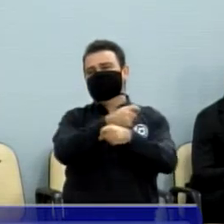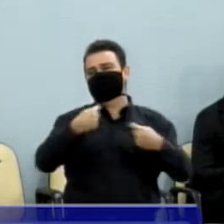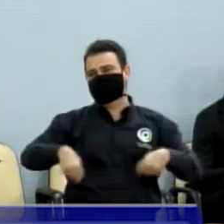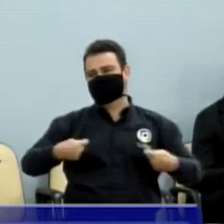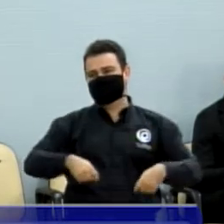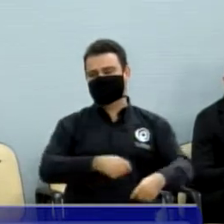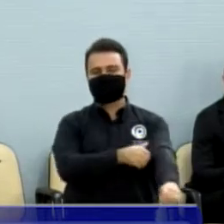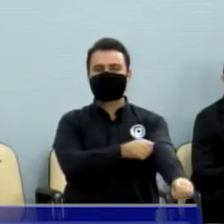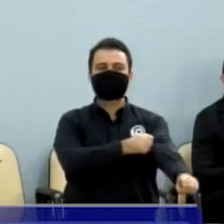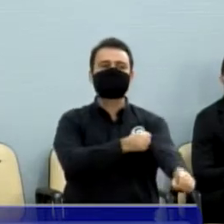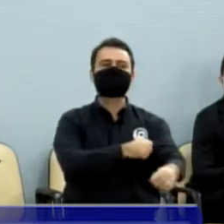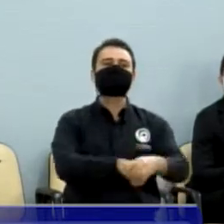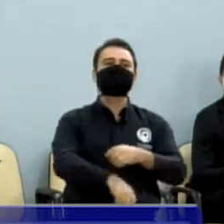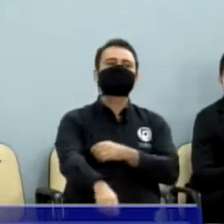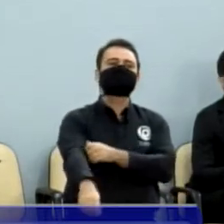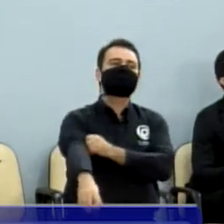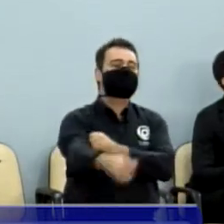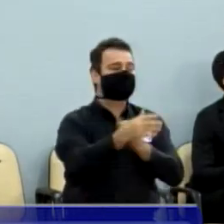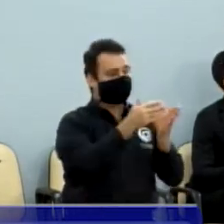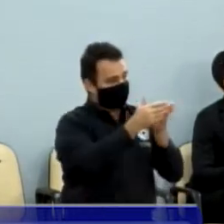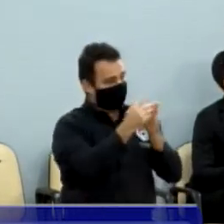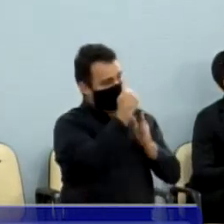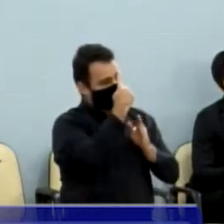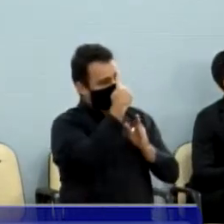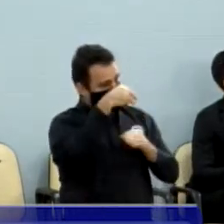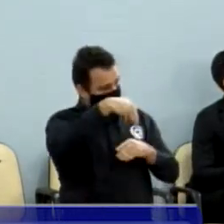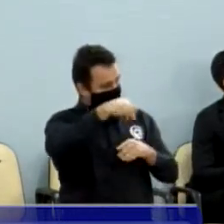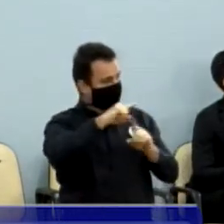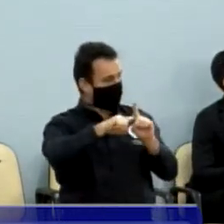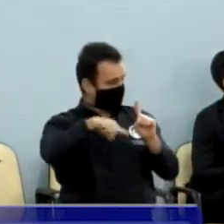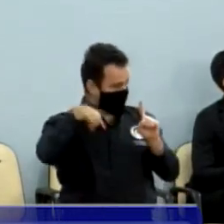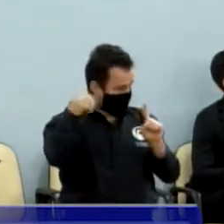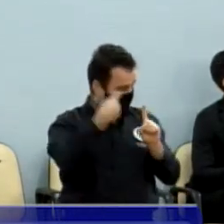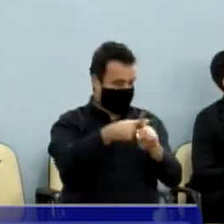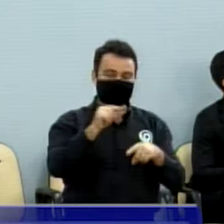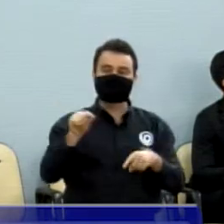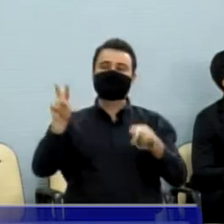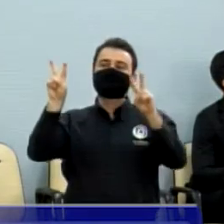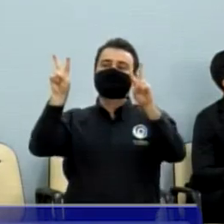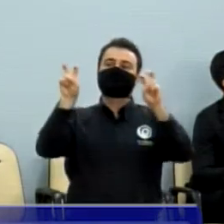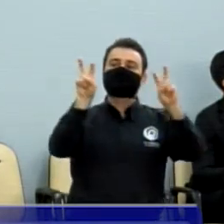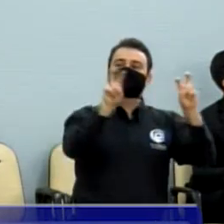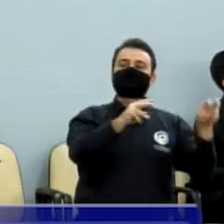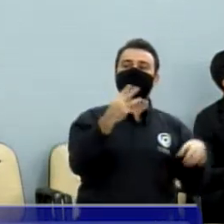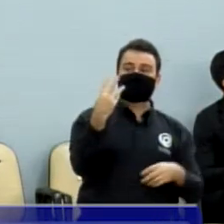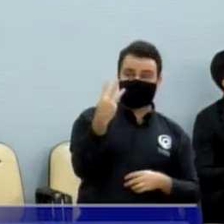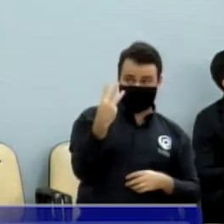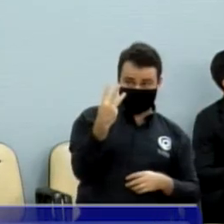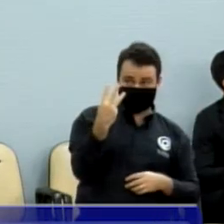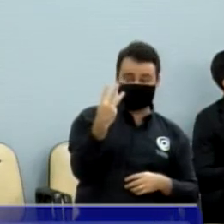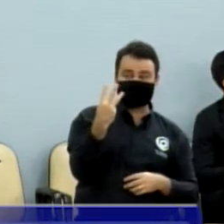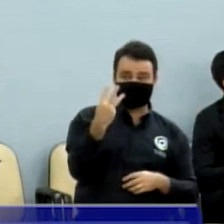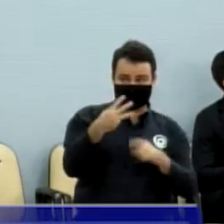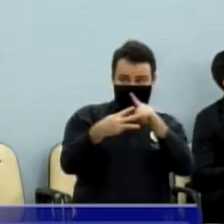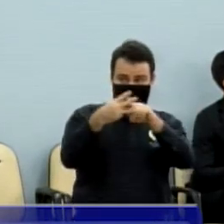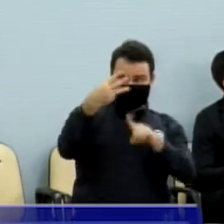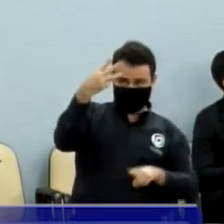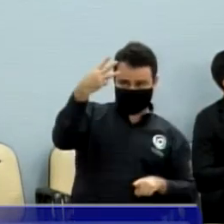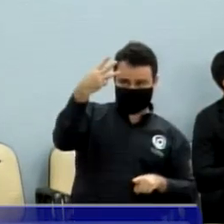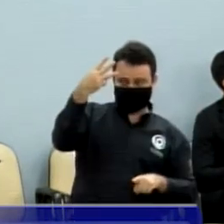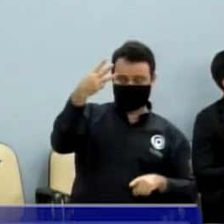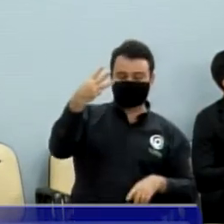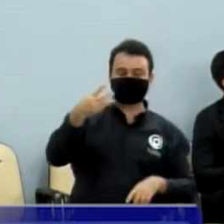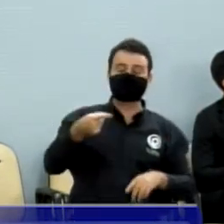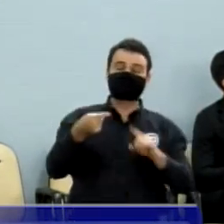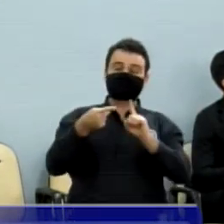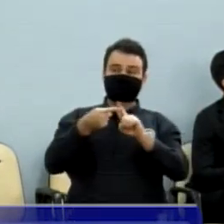presidente, eu queria que você desse mais um minuto depois, três assuntos. Eu queria aqui, muito